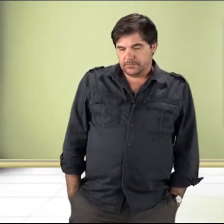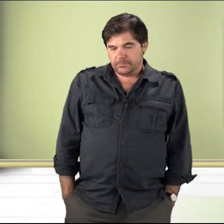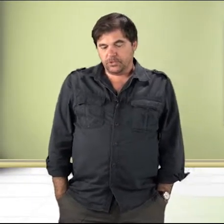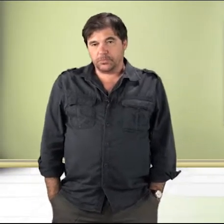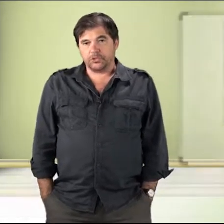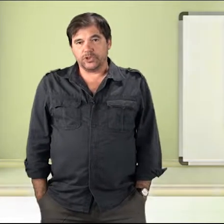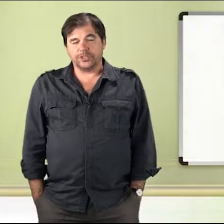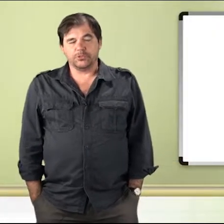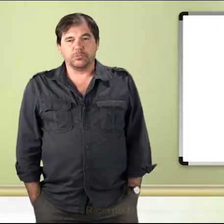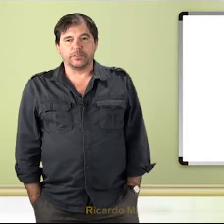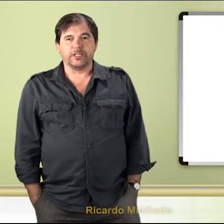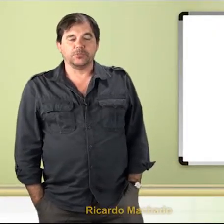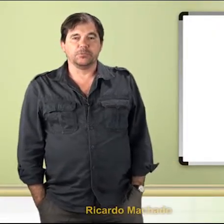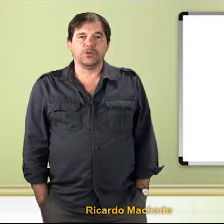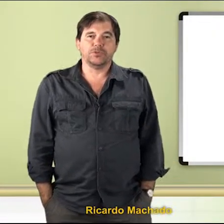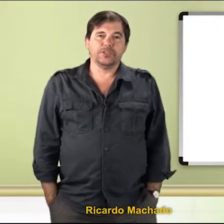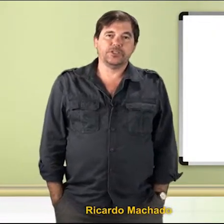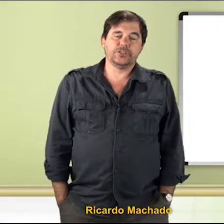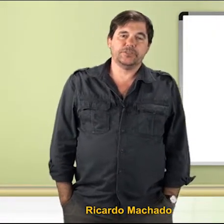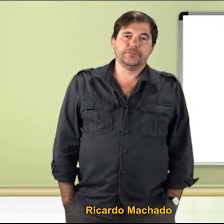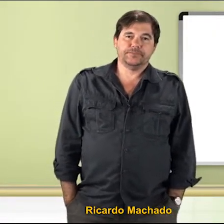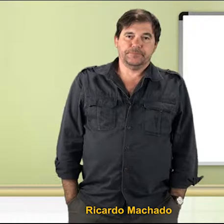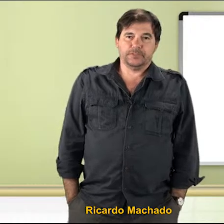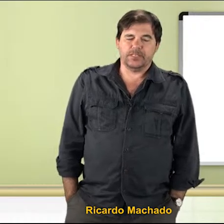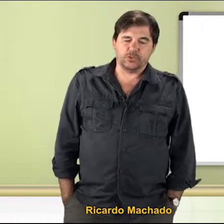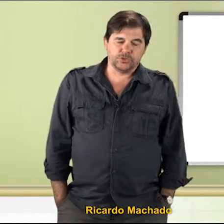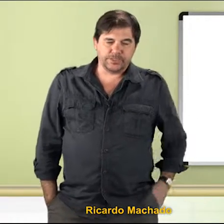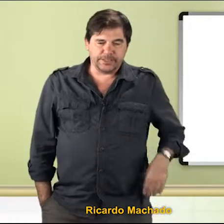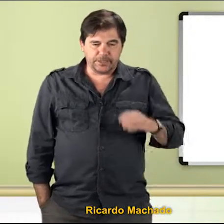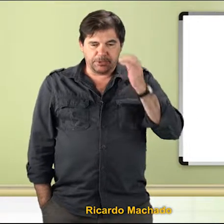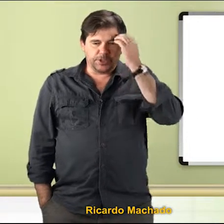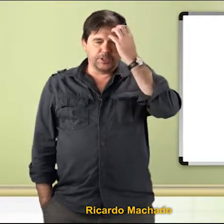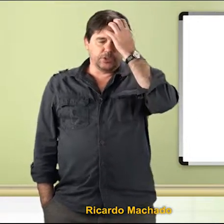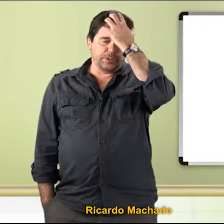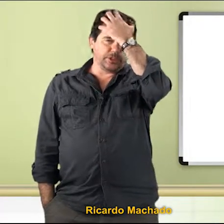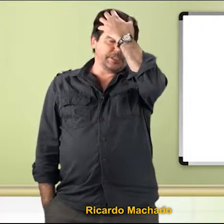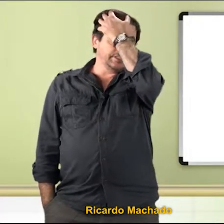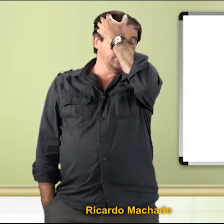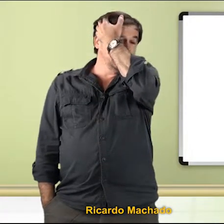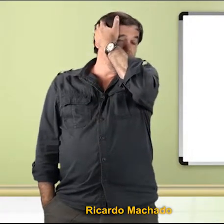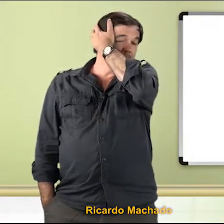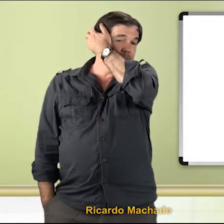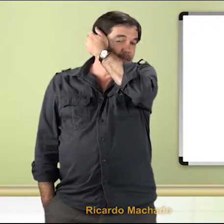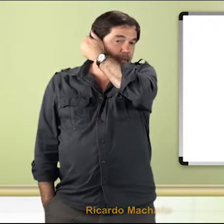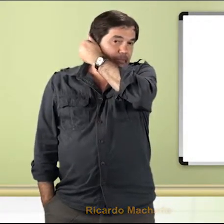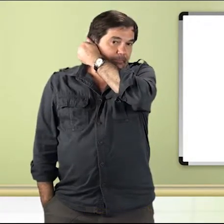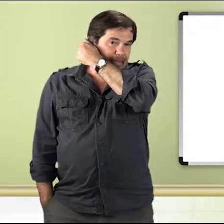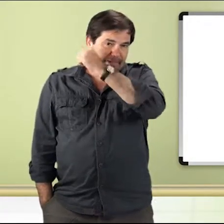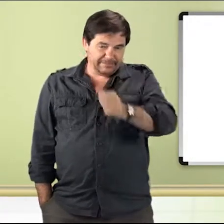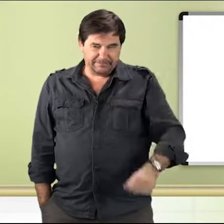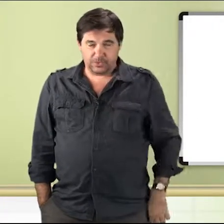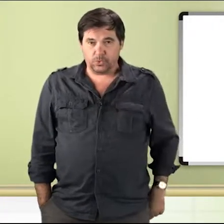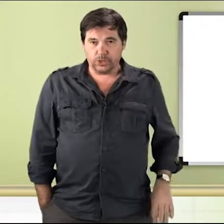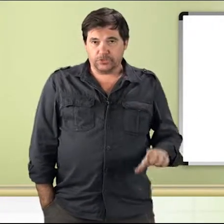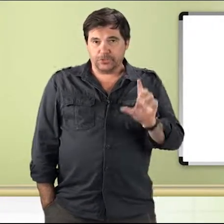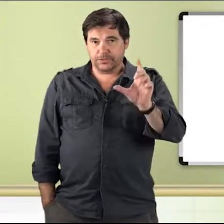Muito bom dia, muito boa tarde, muito boa noite a todos vocês, meus queridos, minhas queridas alunas. Bem, hoje eu vou,